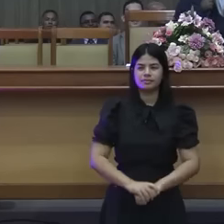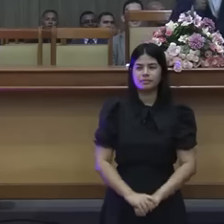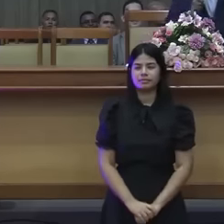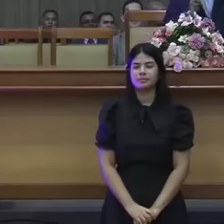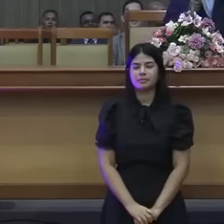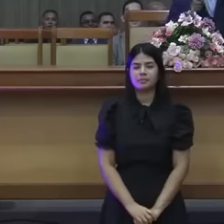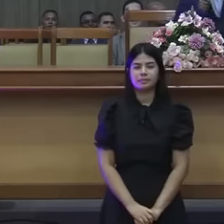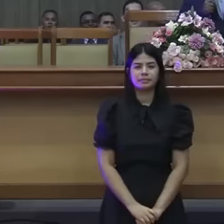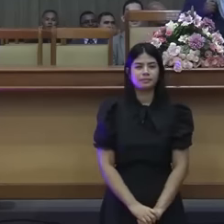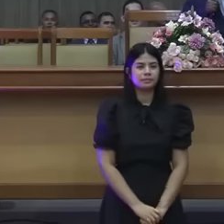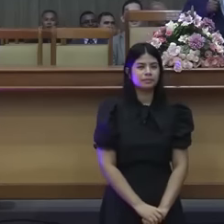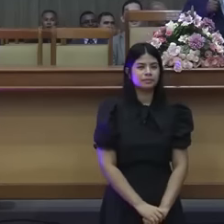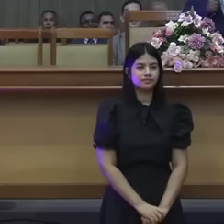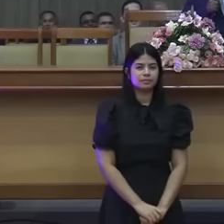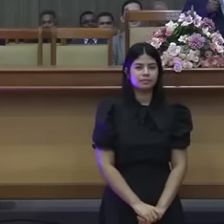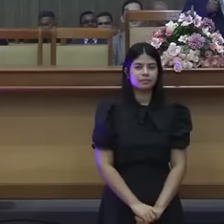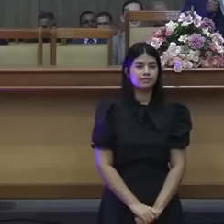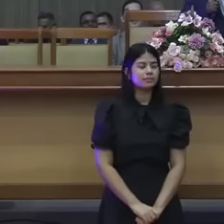Está aí.